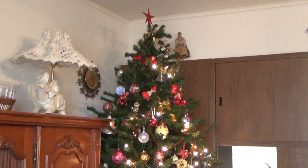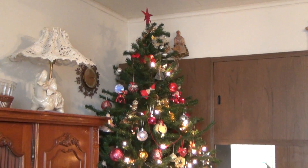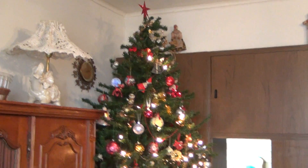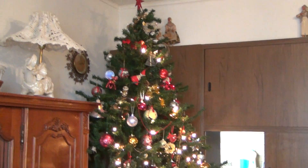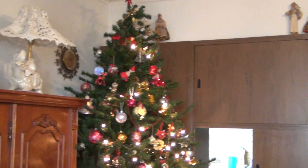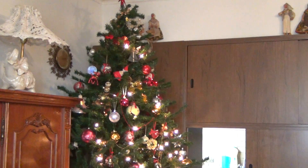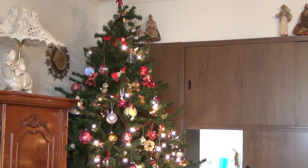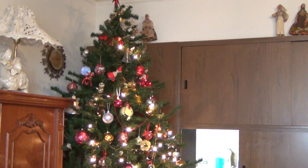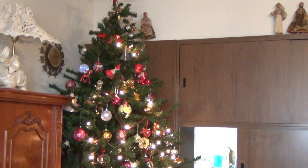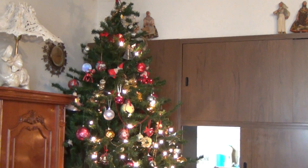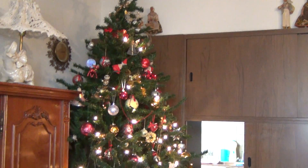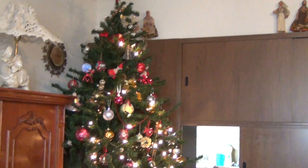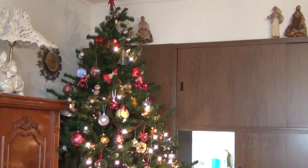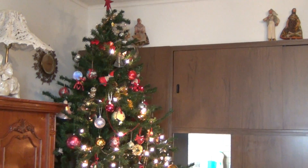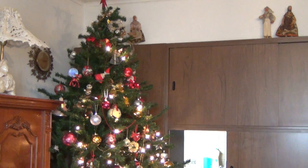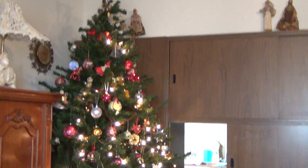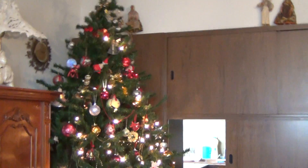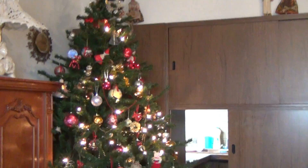alors en même temps vous prendrez votre machin, votre tabouret pas grave, j